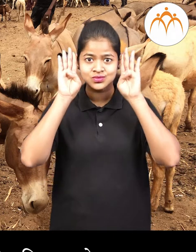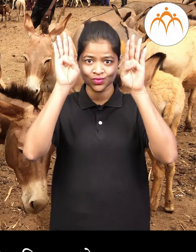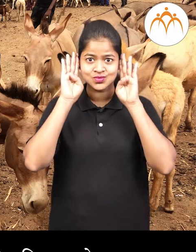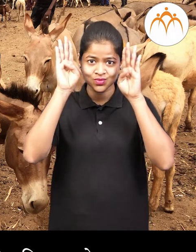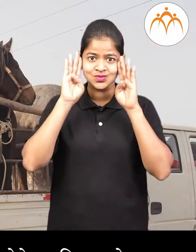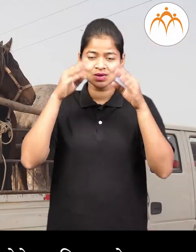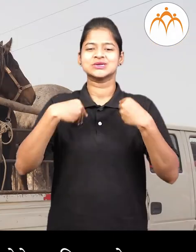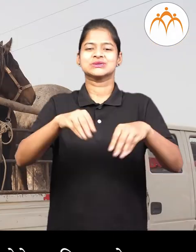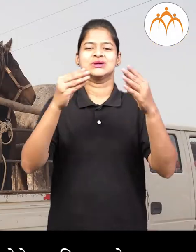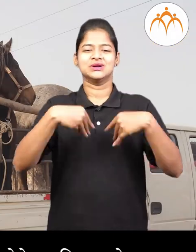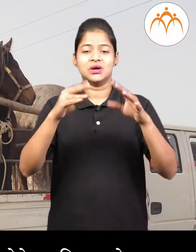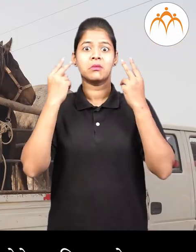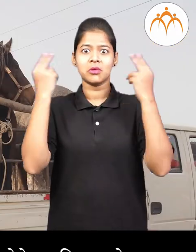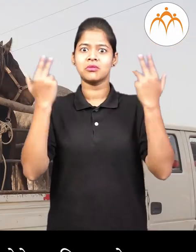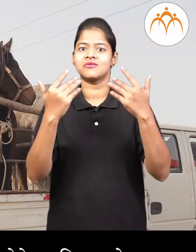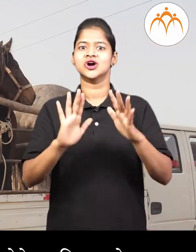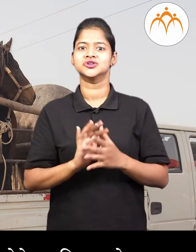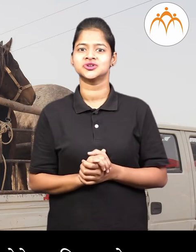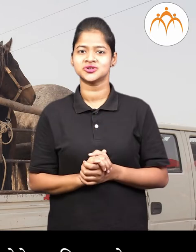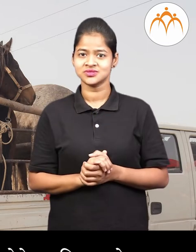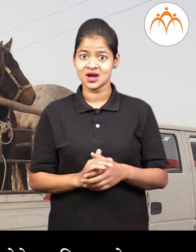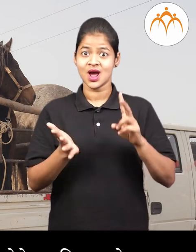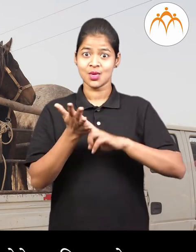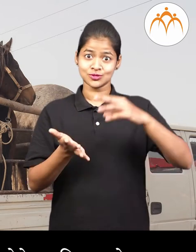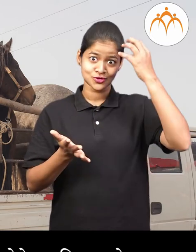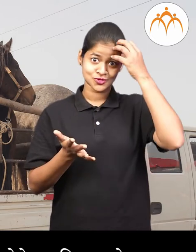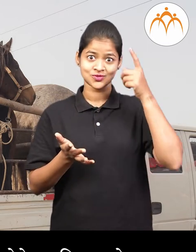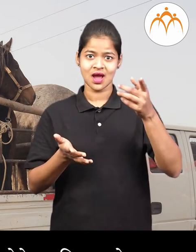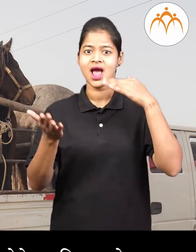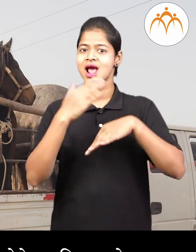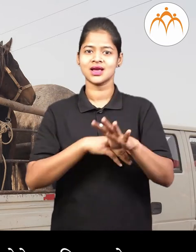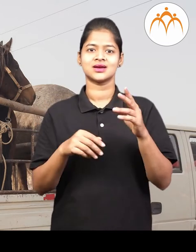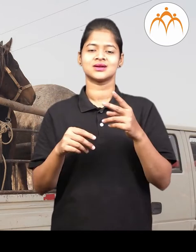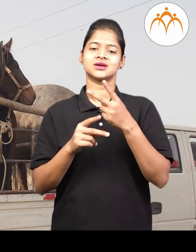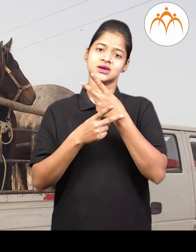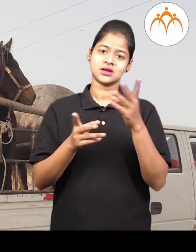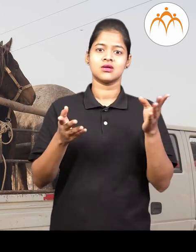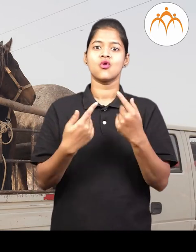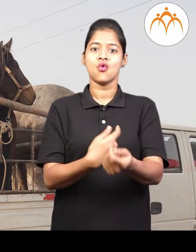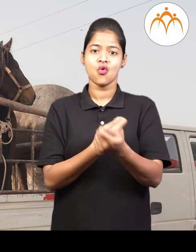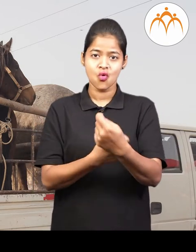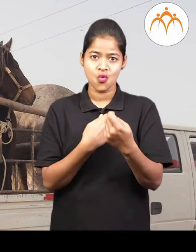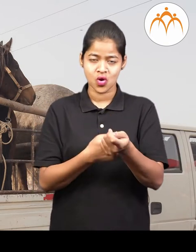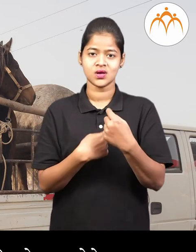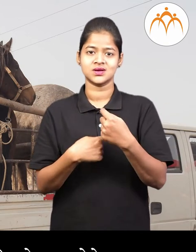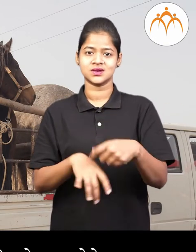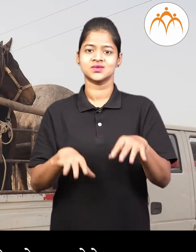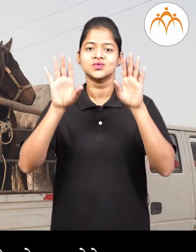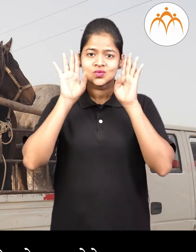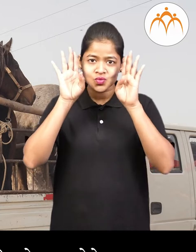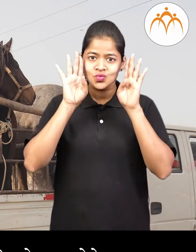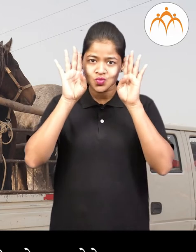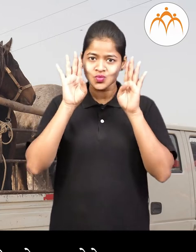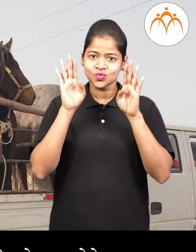नांदेड जिल्ल्यातिल माले गाव येथे गोडे आणी गाडवे यांचा बाजार भरतो आशा